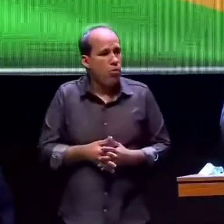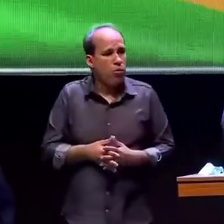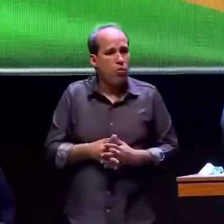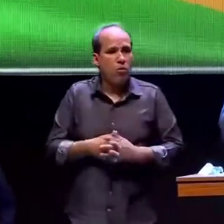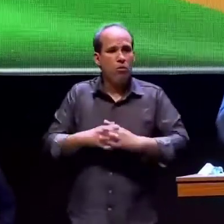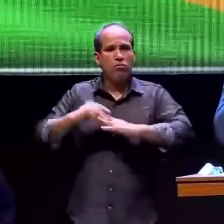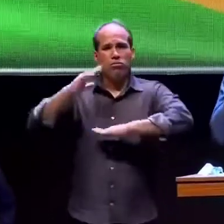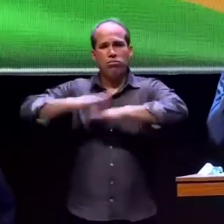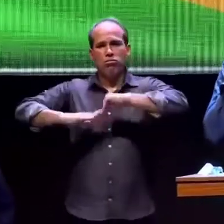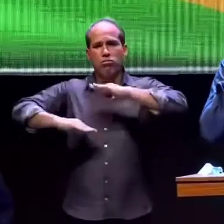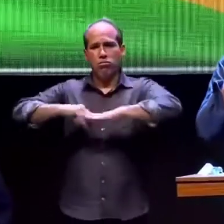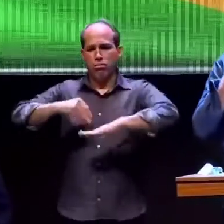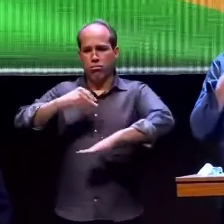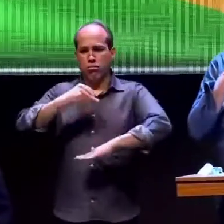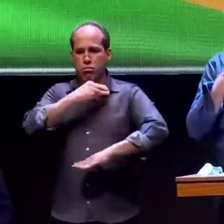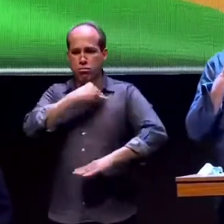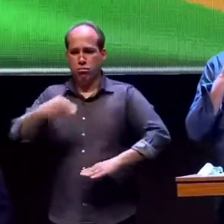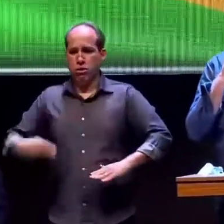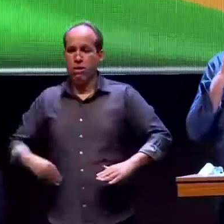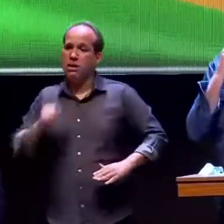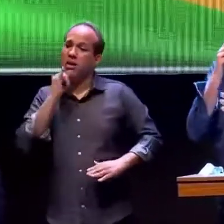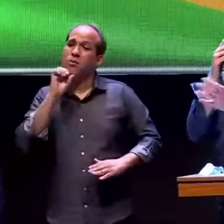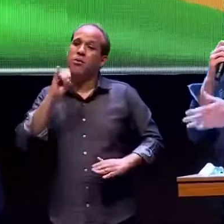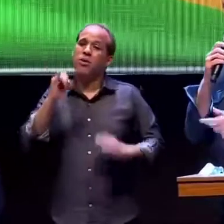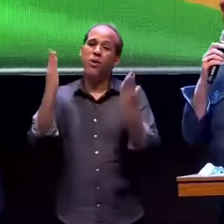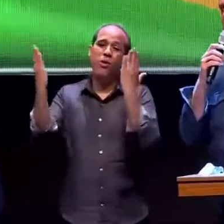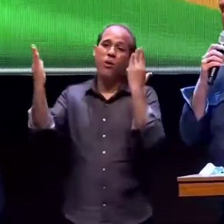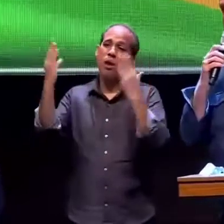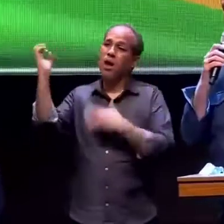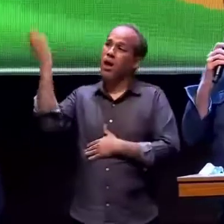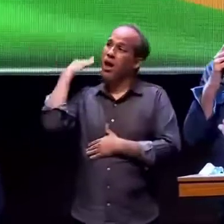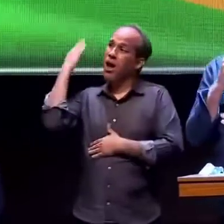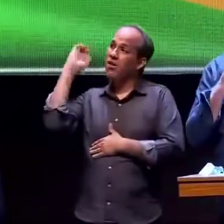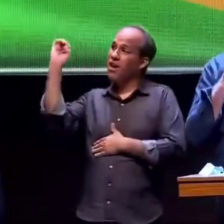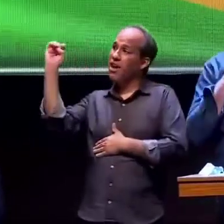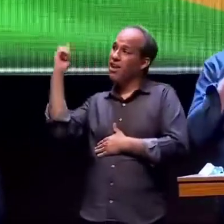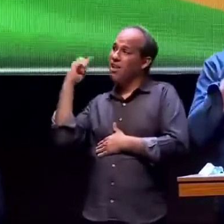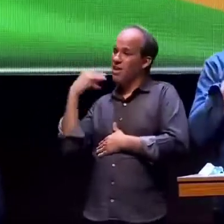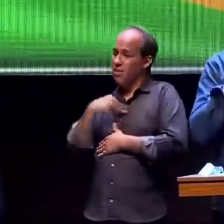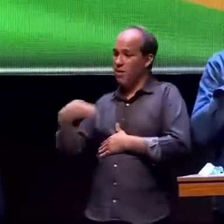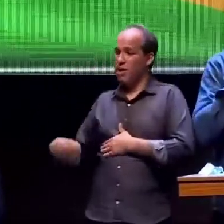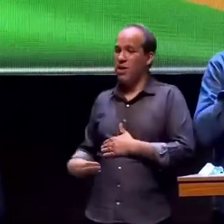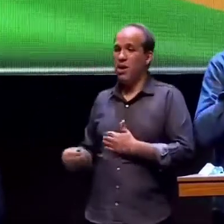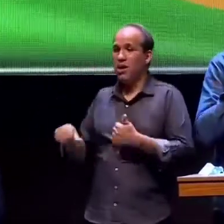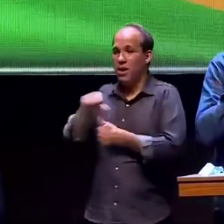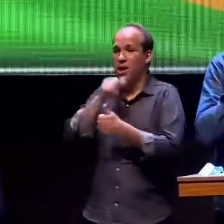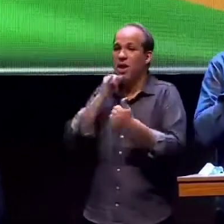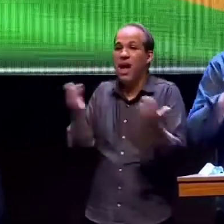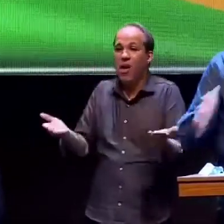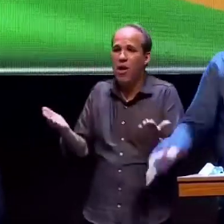nossos ministros se for comparar com os ministros que os antecederam a diferença é gigantesca